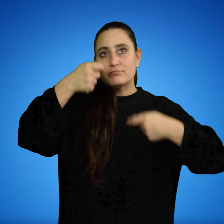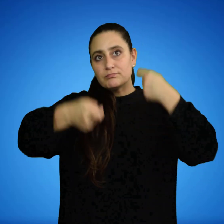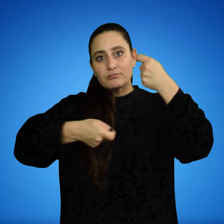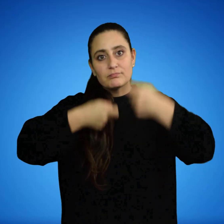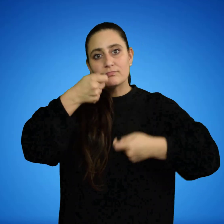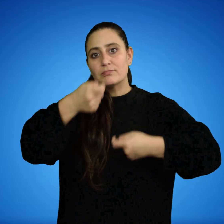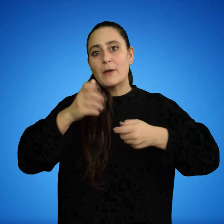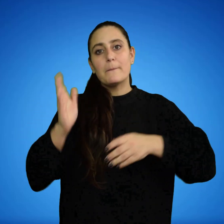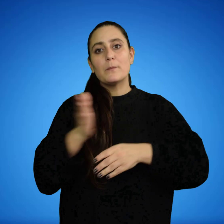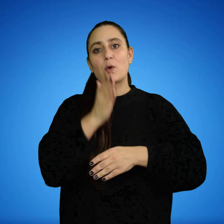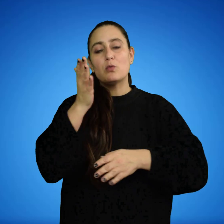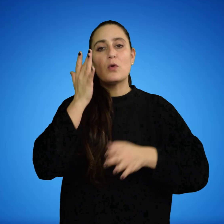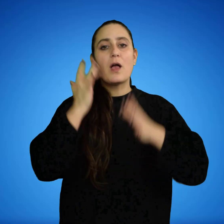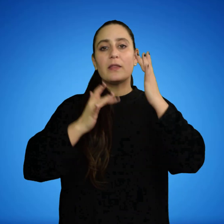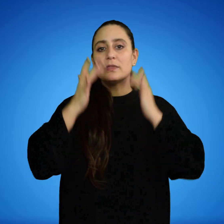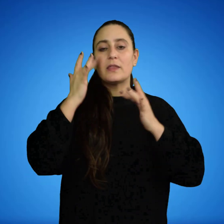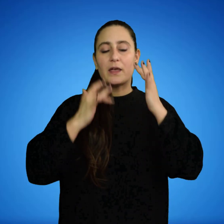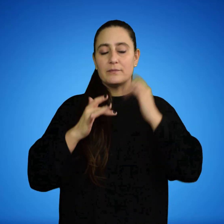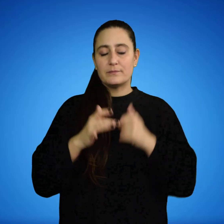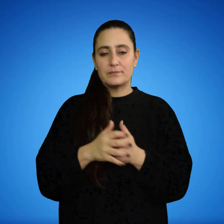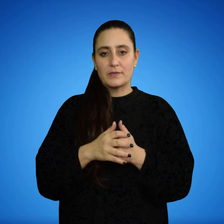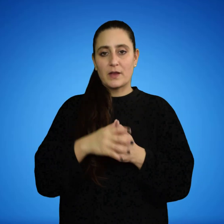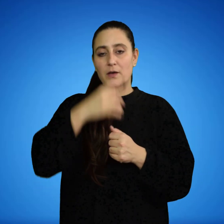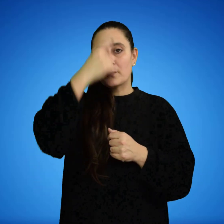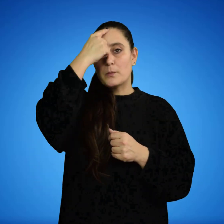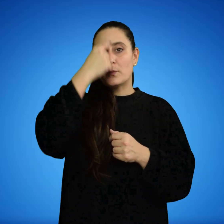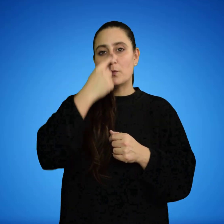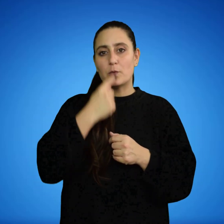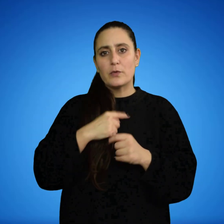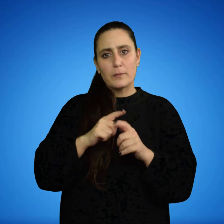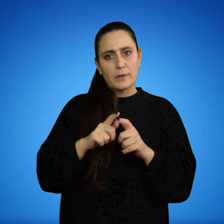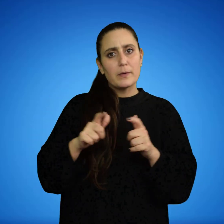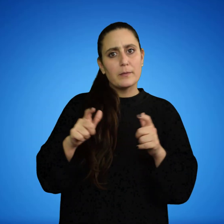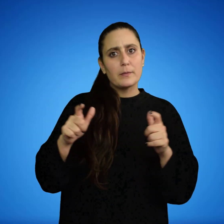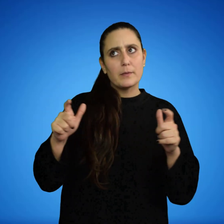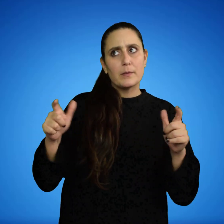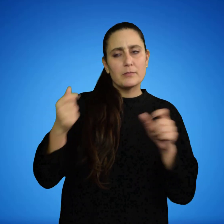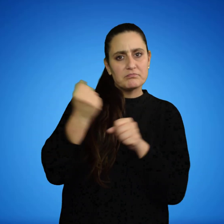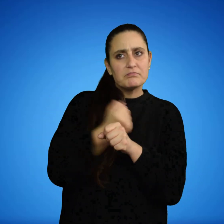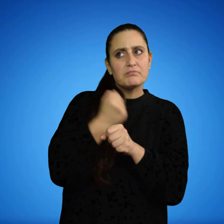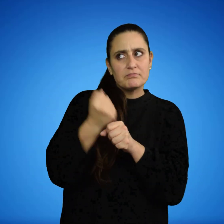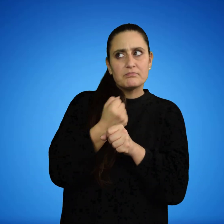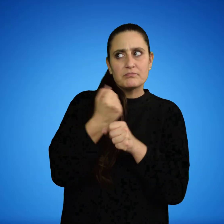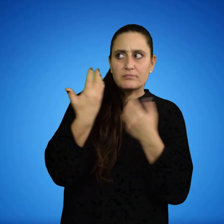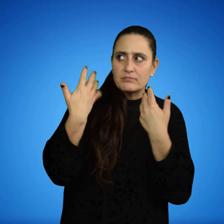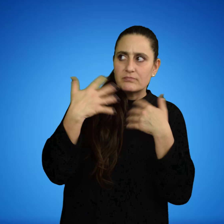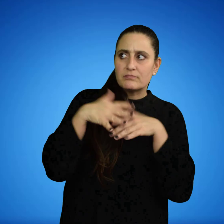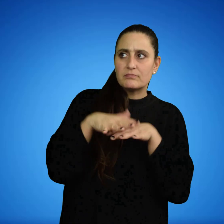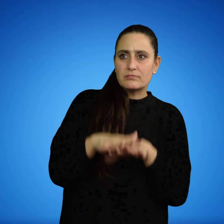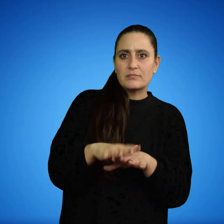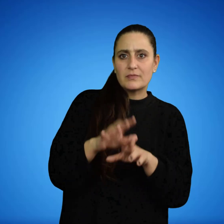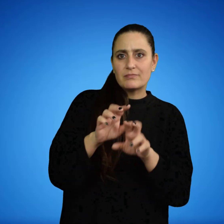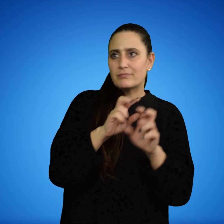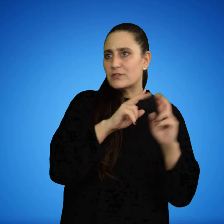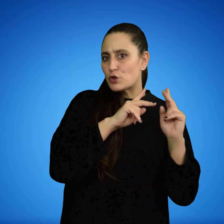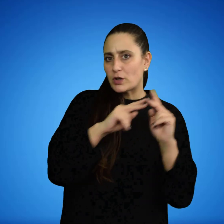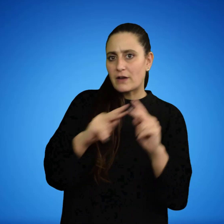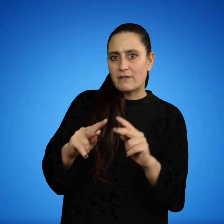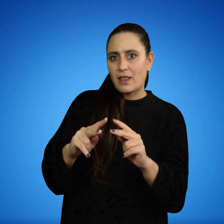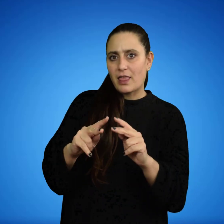artística. Los museos han incrementado su labor por incluir las dimensiones de sostenibilidad tanto desde